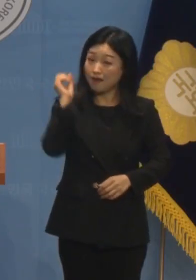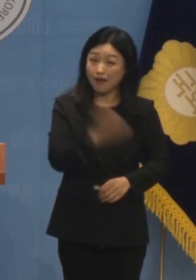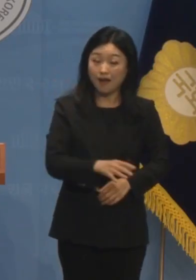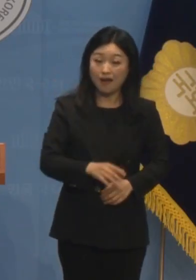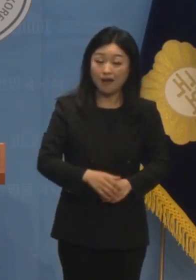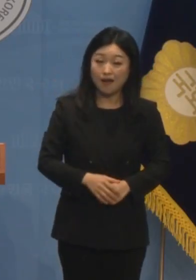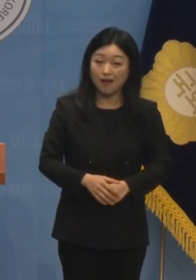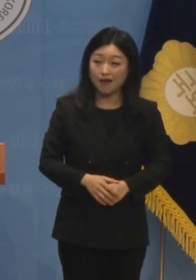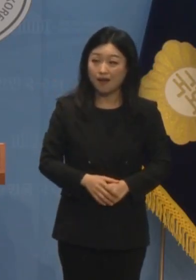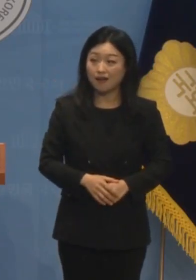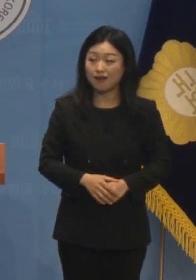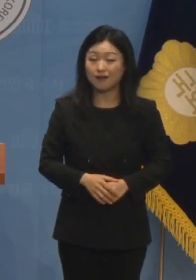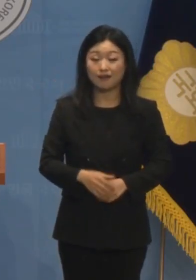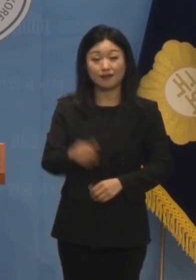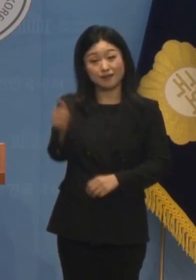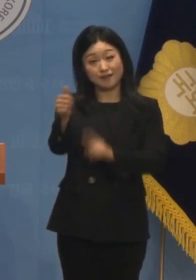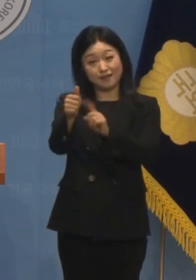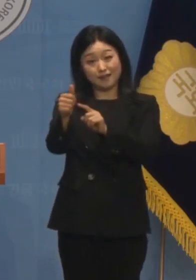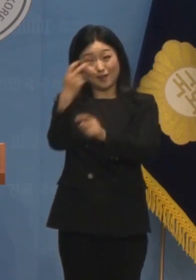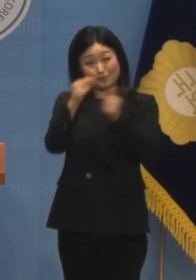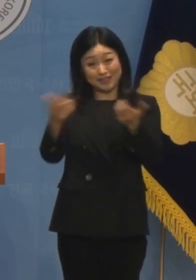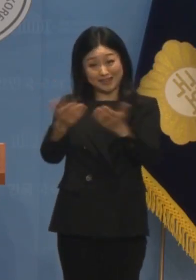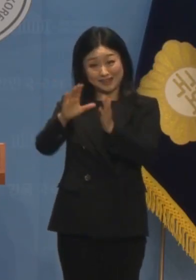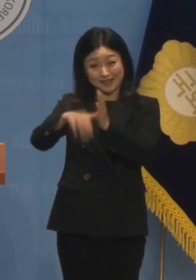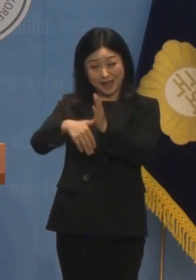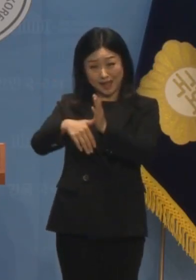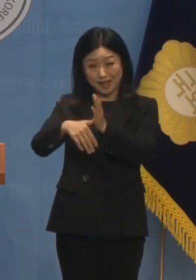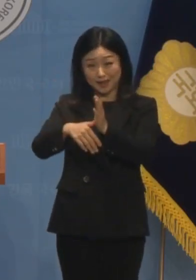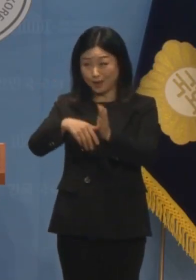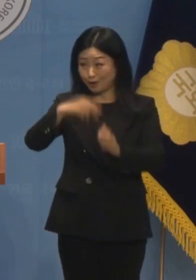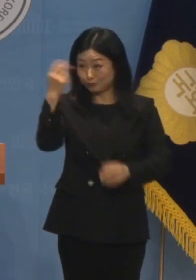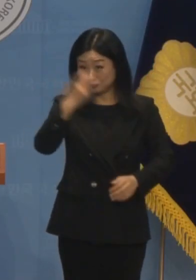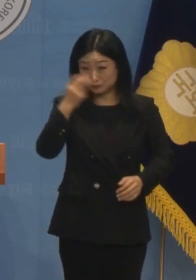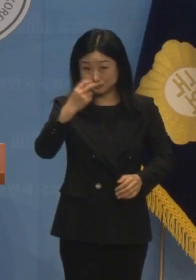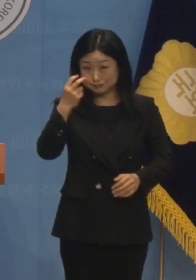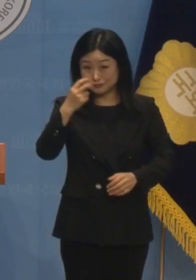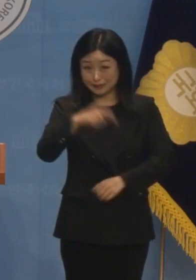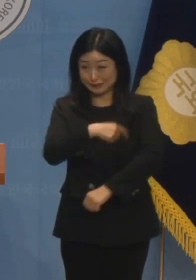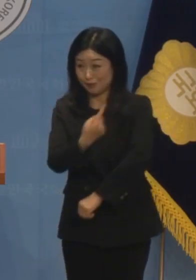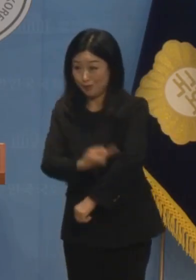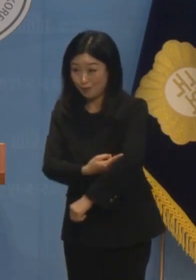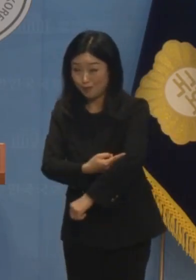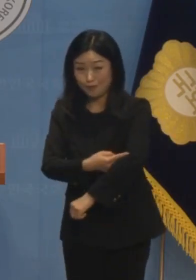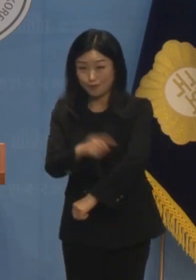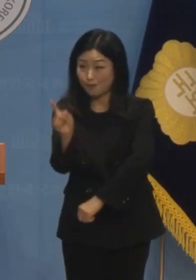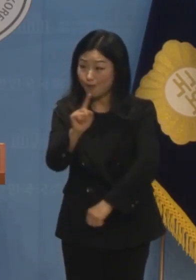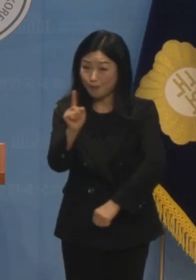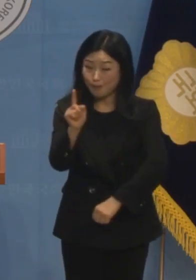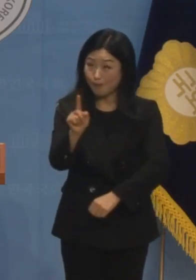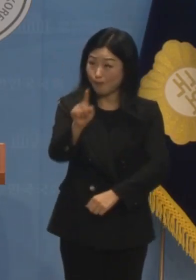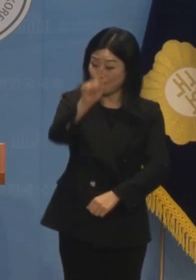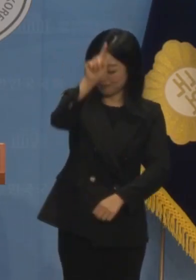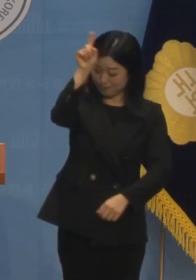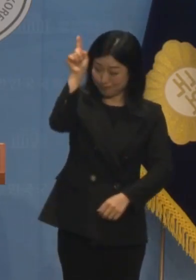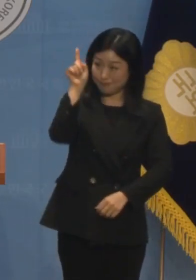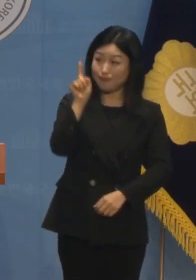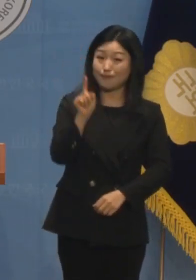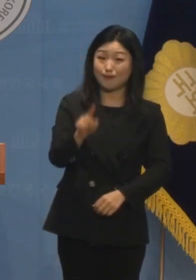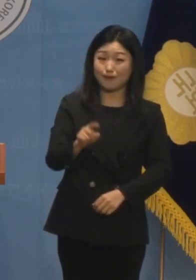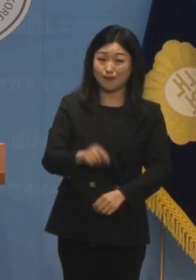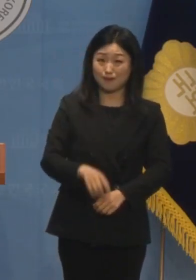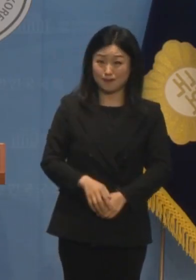박 장관이 검사 시절 무슨 대단한 수사를 그렇게 많이 했는지는 알려지지